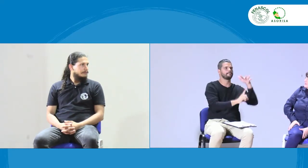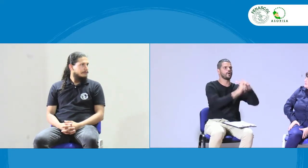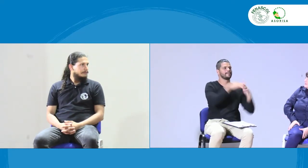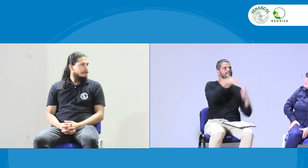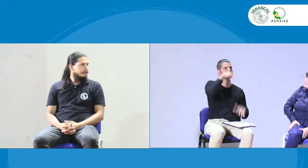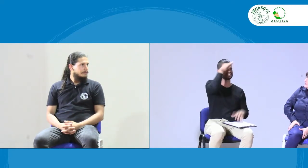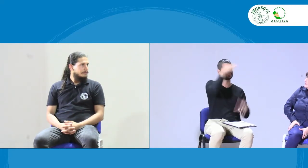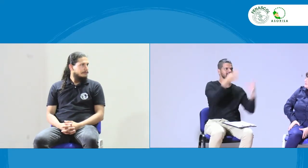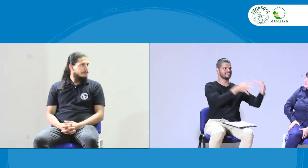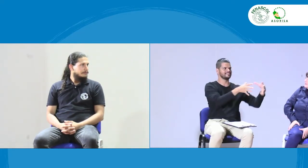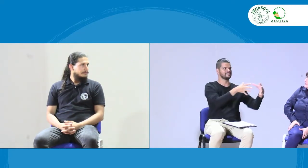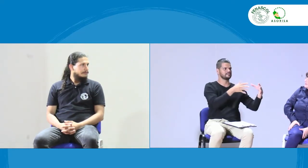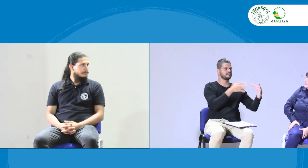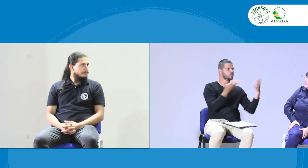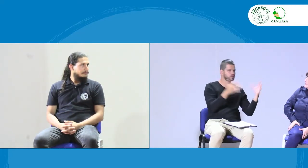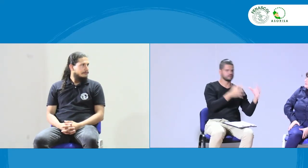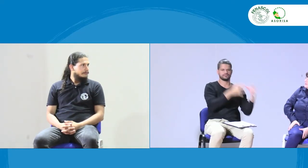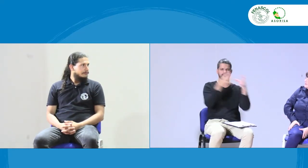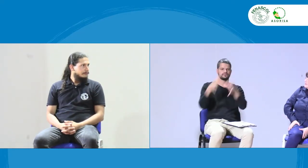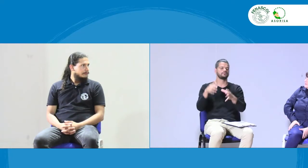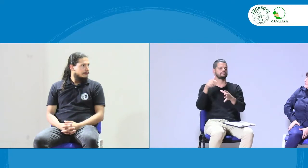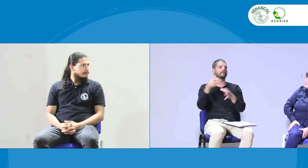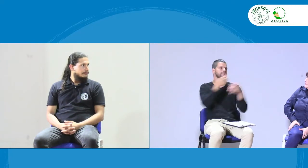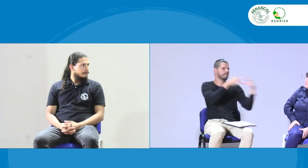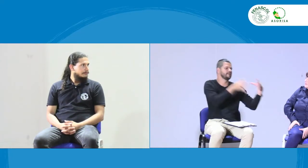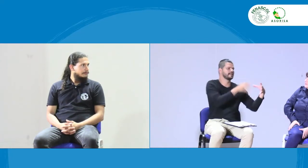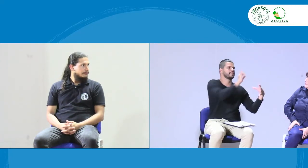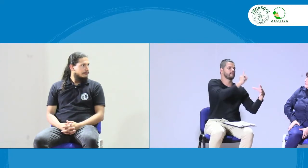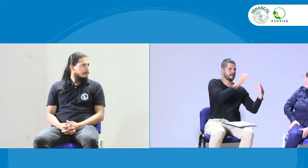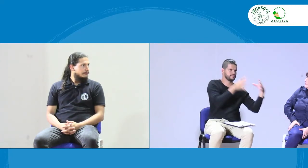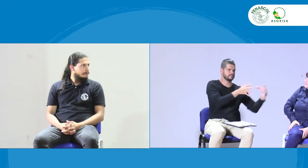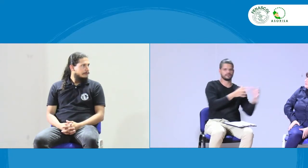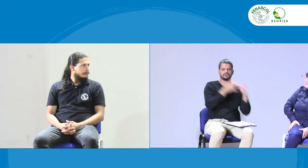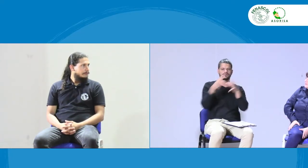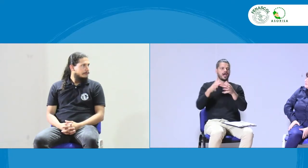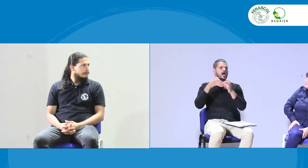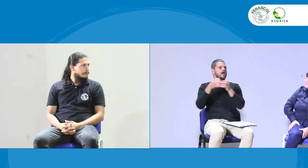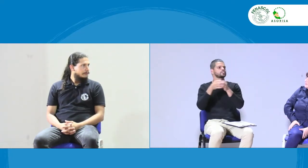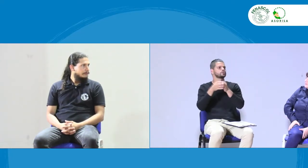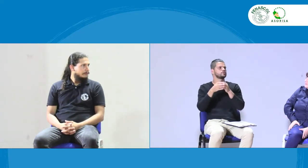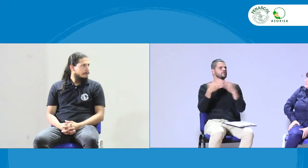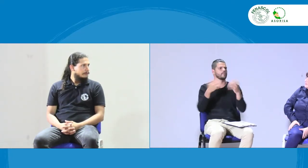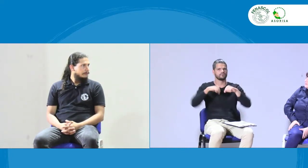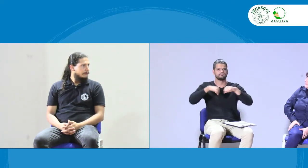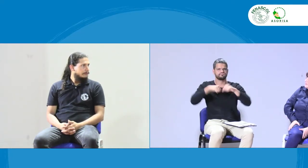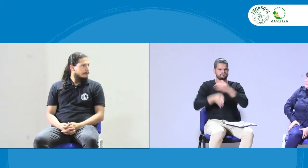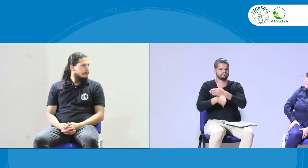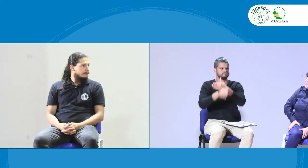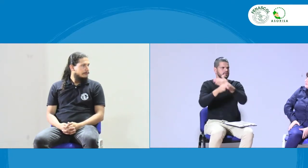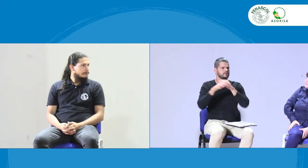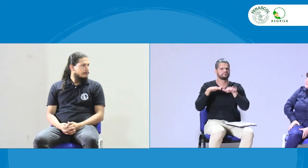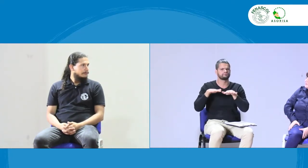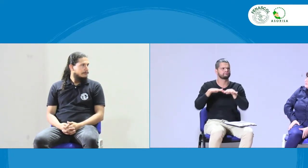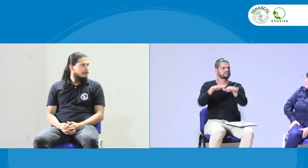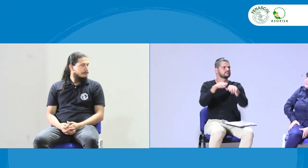importante. Está la comunidad que surge, digamos, no sé, está en Medellín o en Ibagué, perdón. También están las